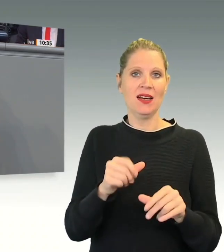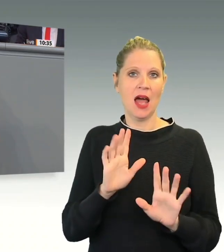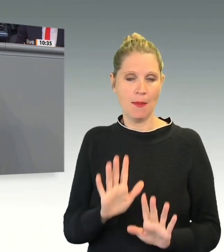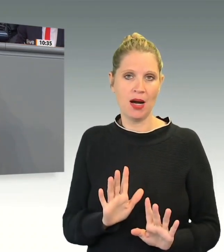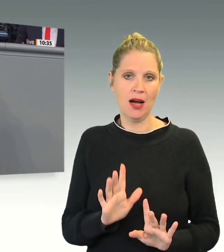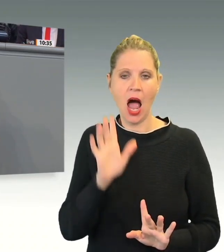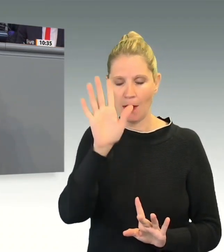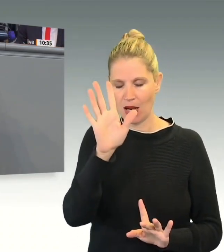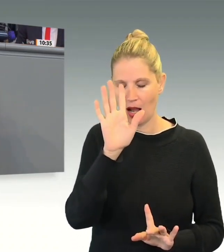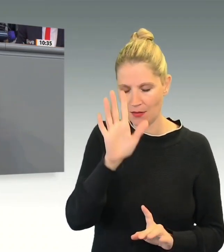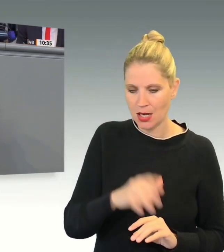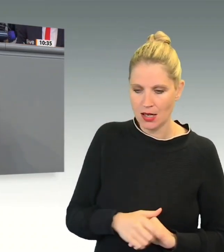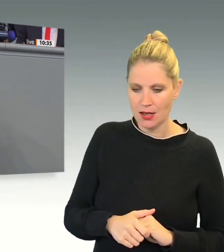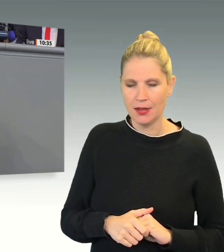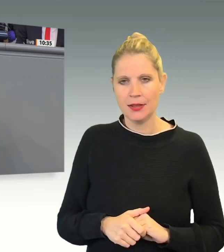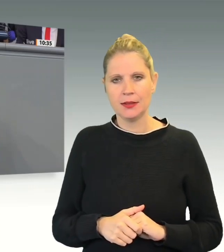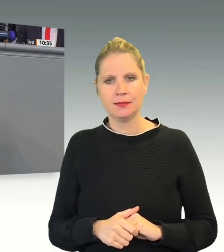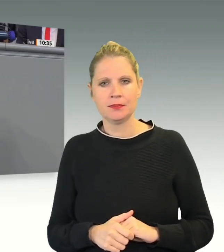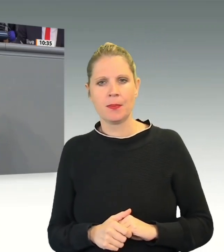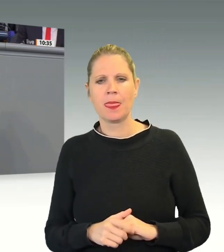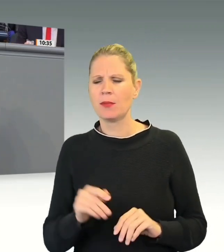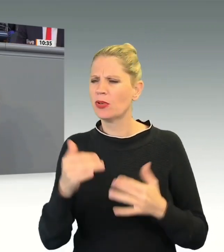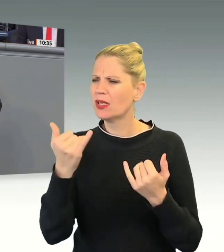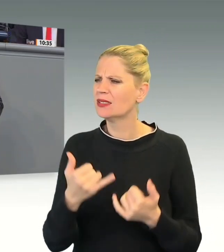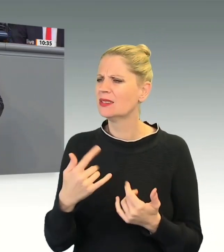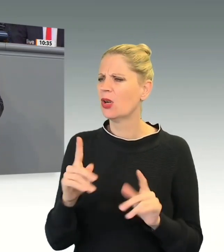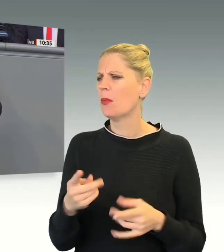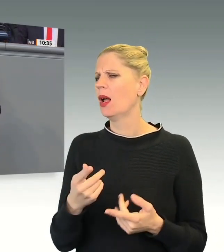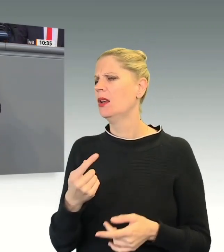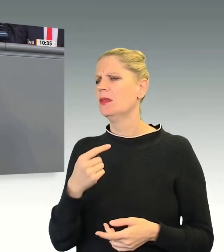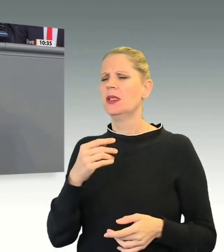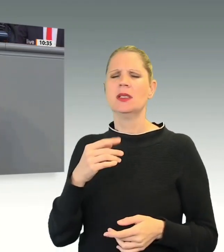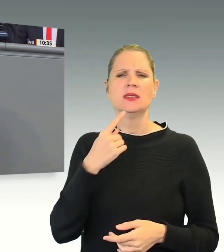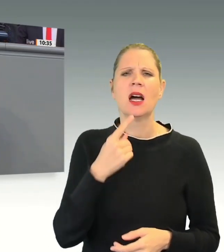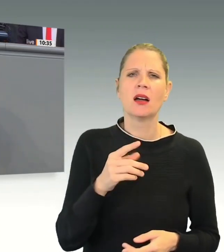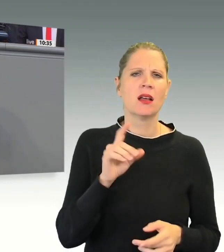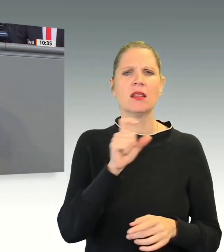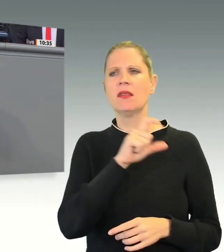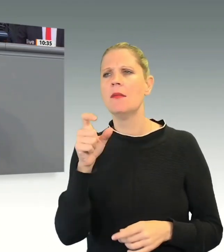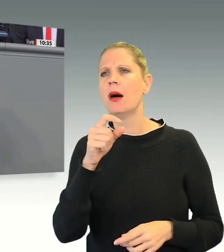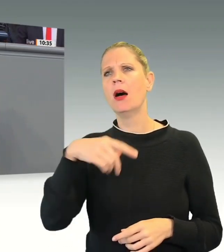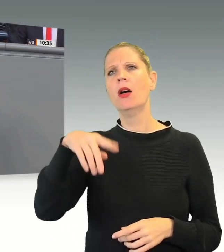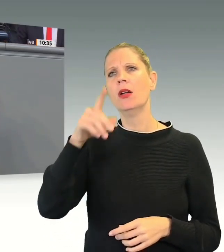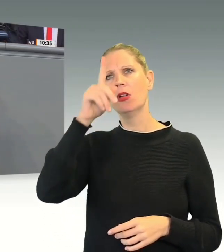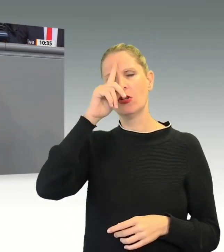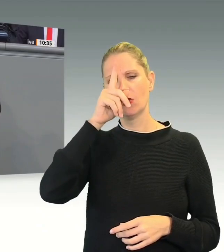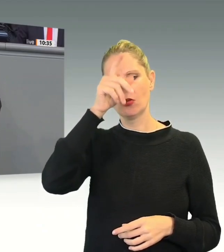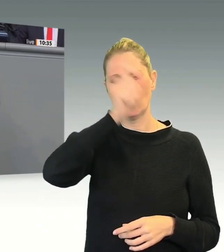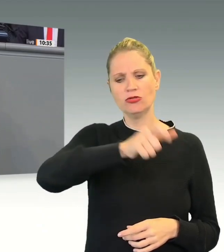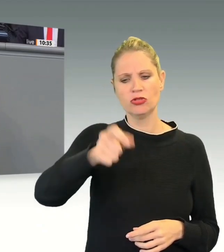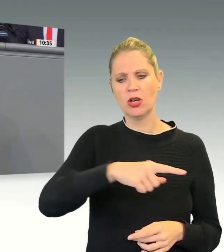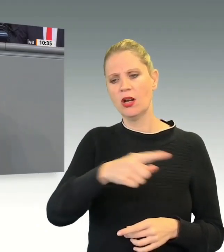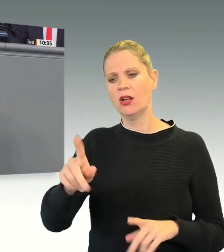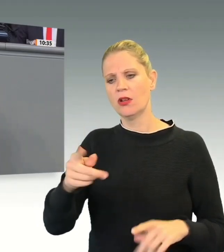weiteren Schikanen an Deutschen in Form von Heizungs und Fahrverboten überhaupt nachzudenken, hat er alles in seiner Macht